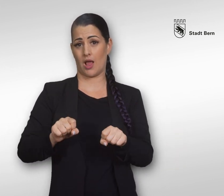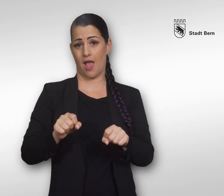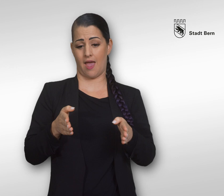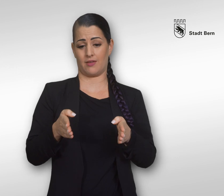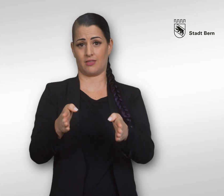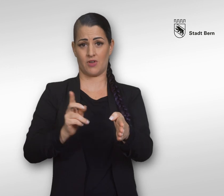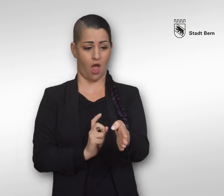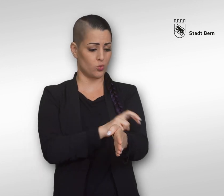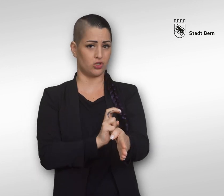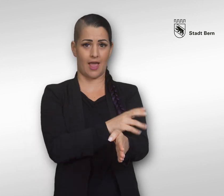-Schwumm.